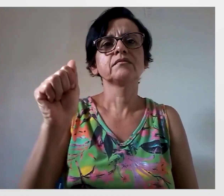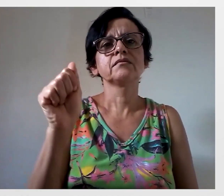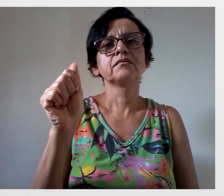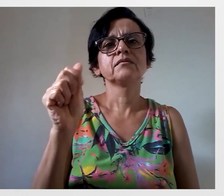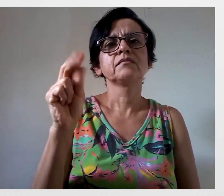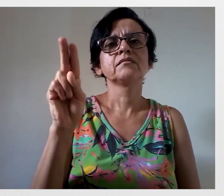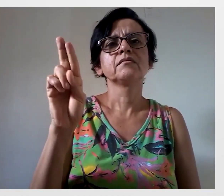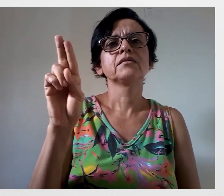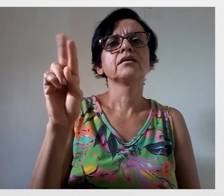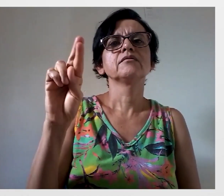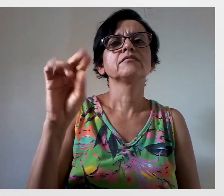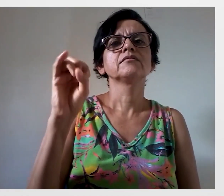professor Maurício também.